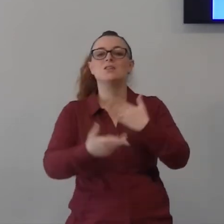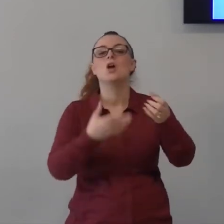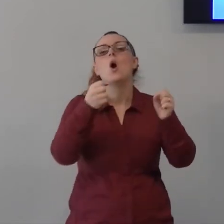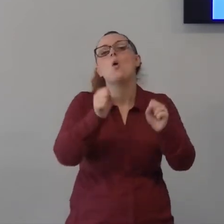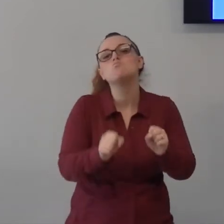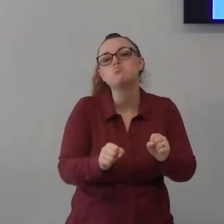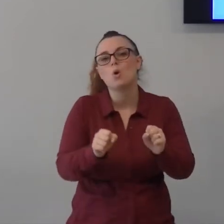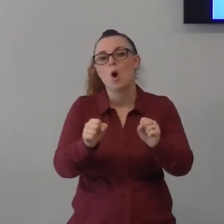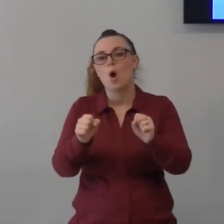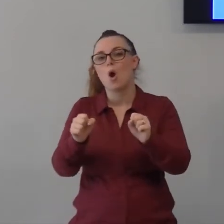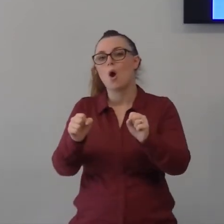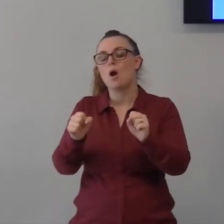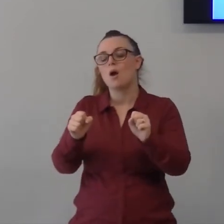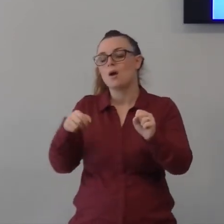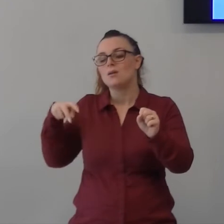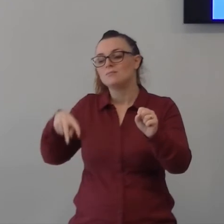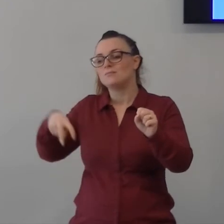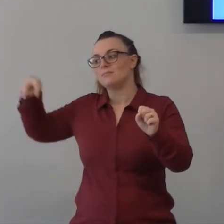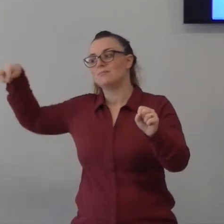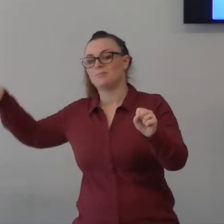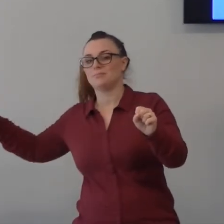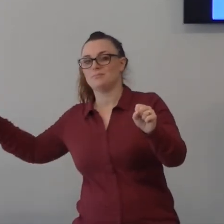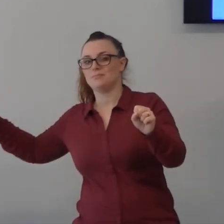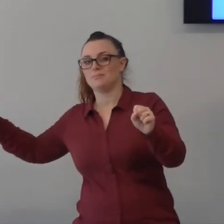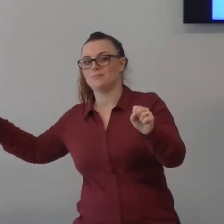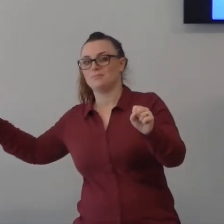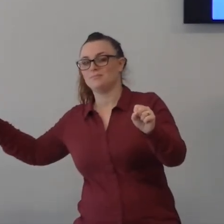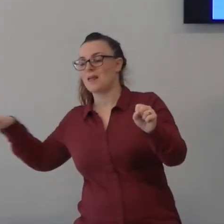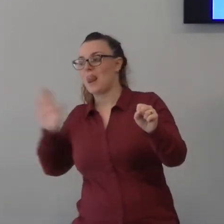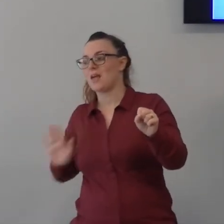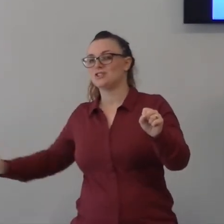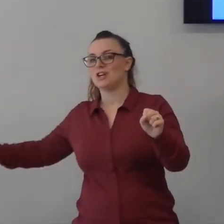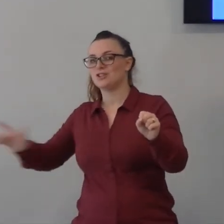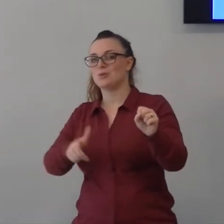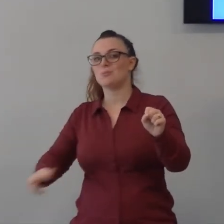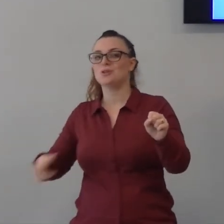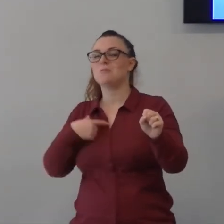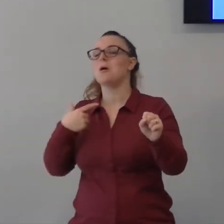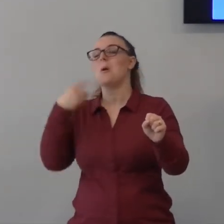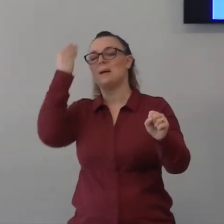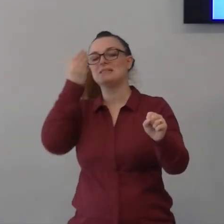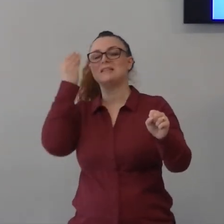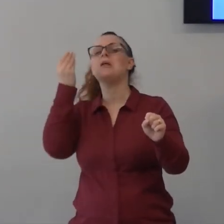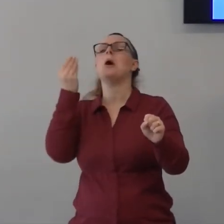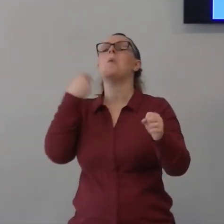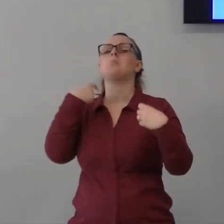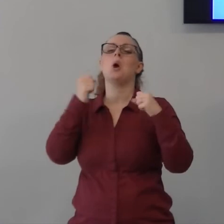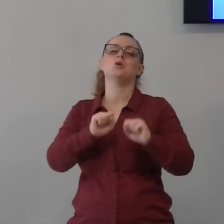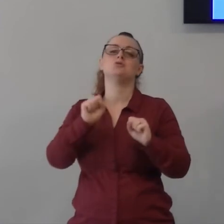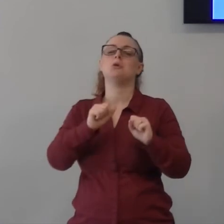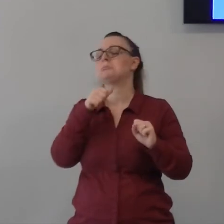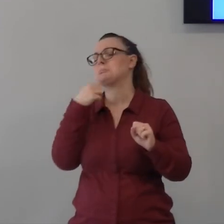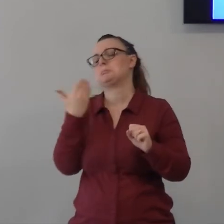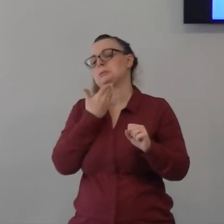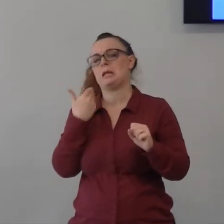perché perché era troppo ingombrante perché forse pensavi che avresti fatto a meno forse perché semplicemente ti sei